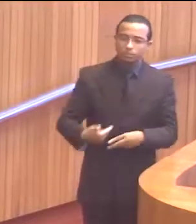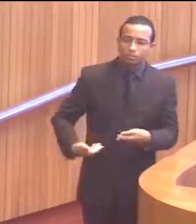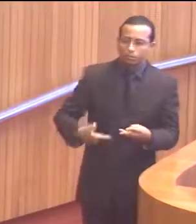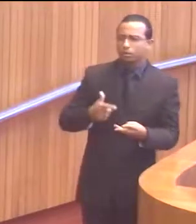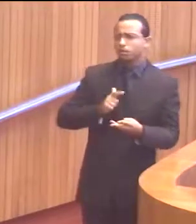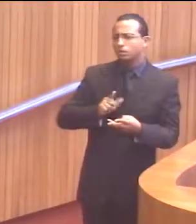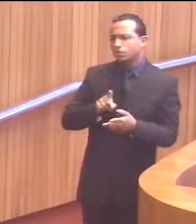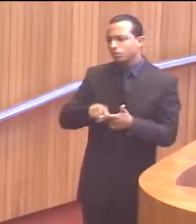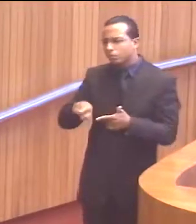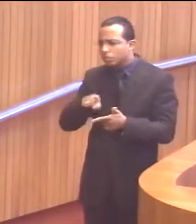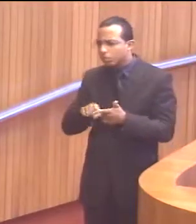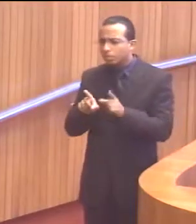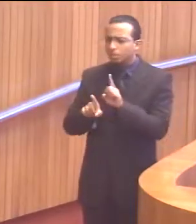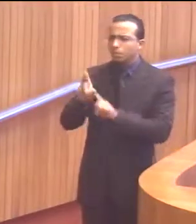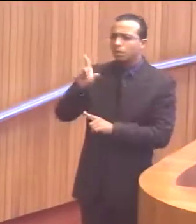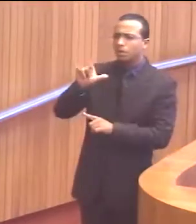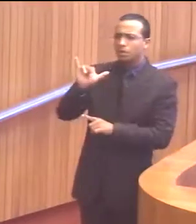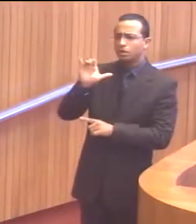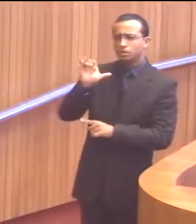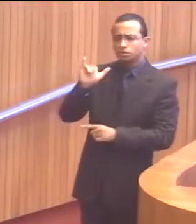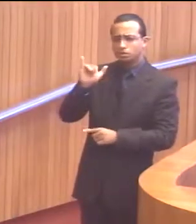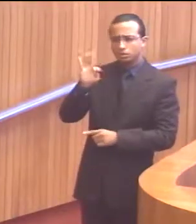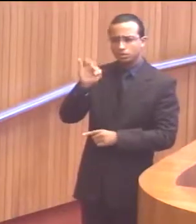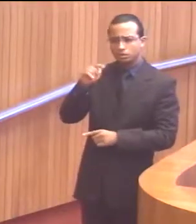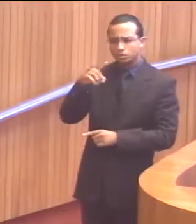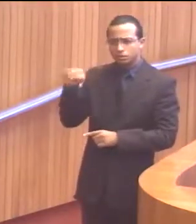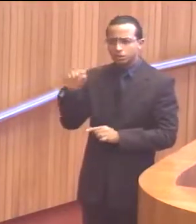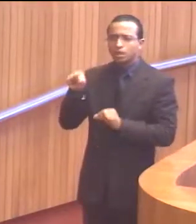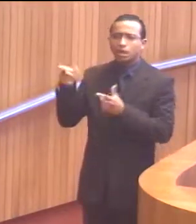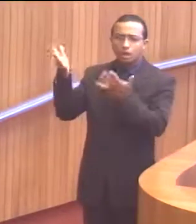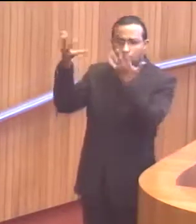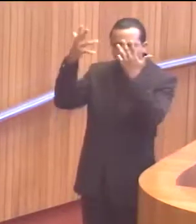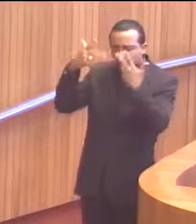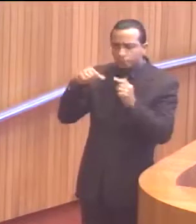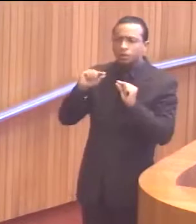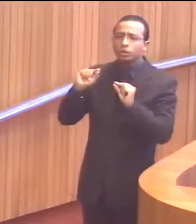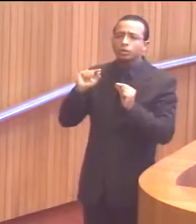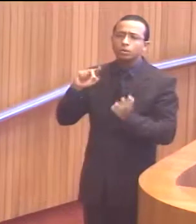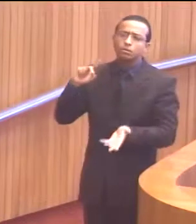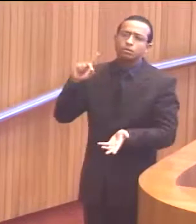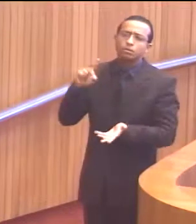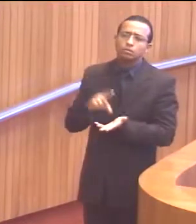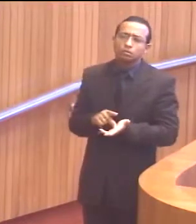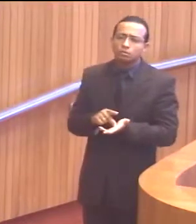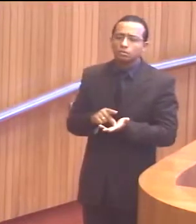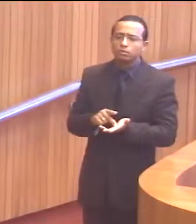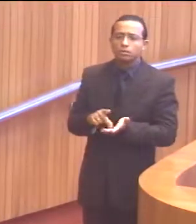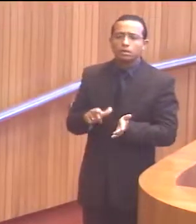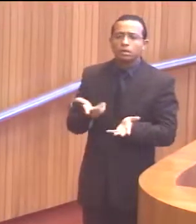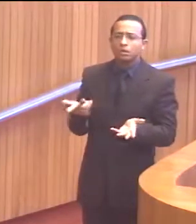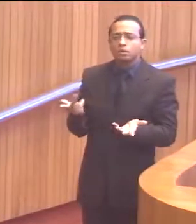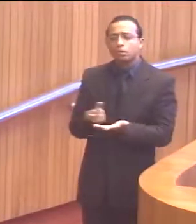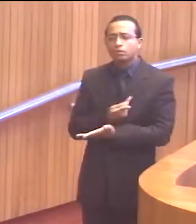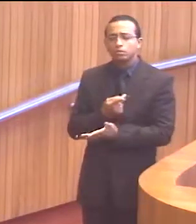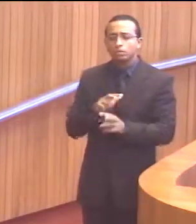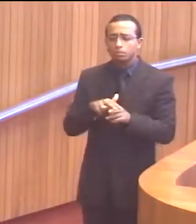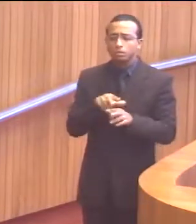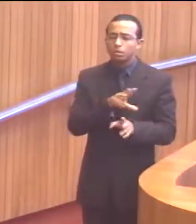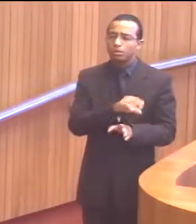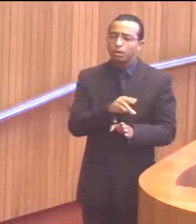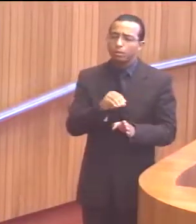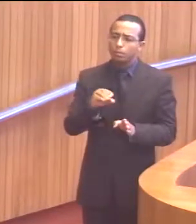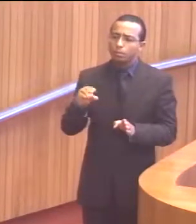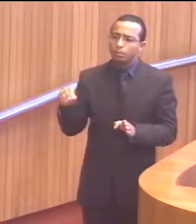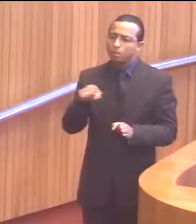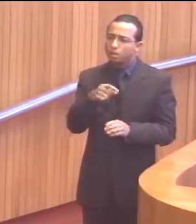licitação, que diga para nós, que explique o que realmente motivou tanto atraso nessas